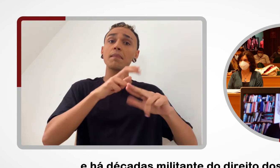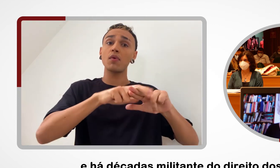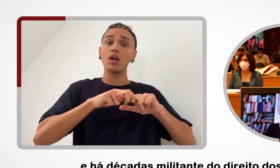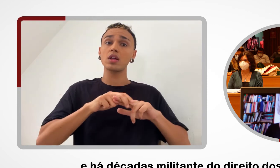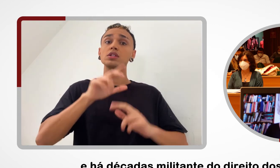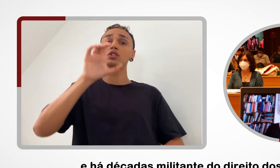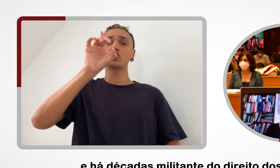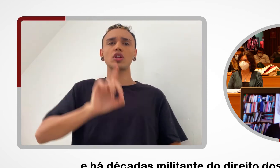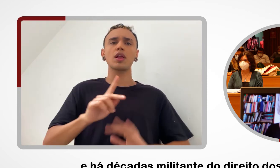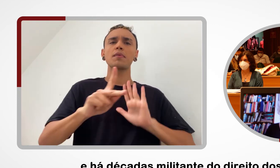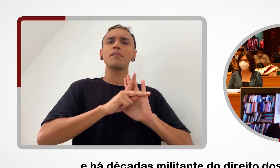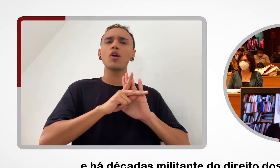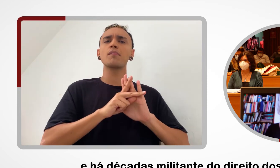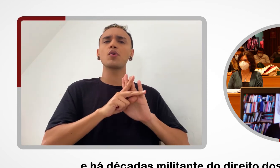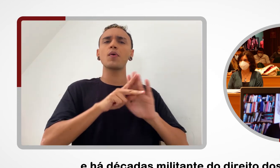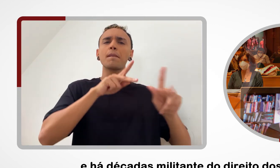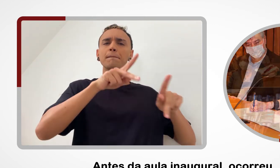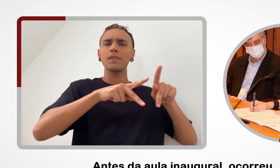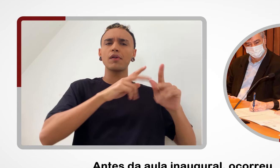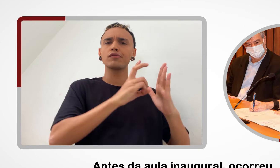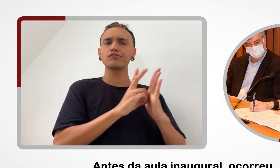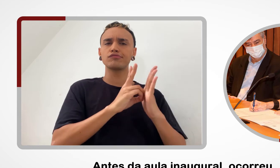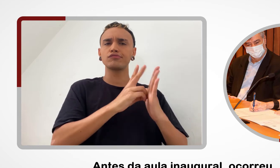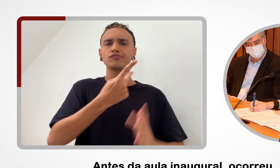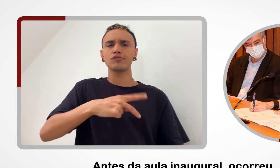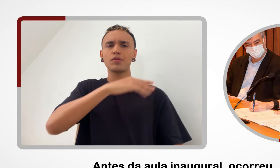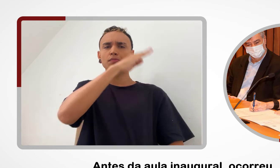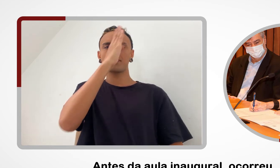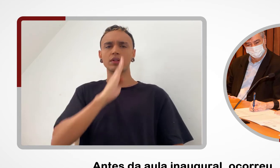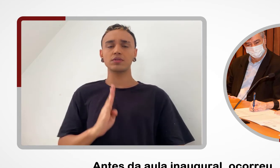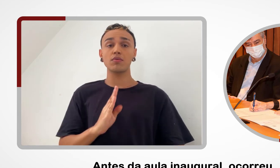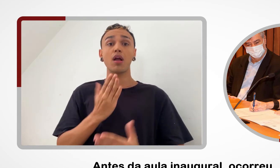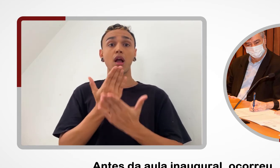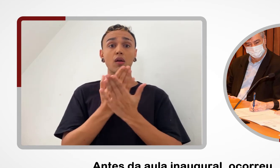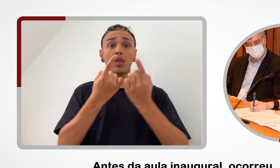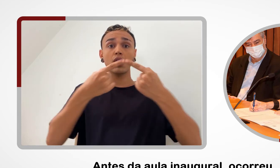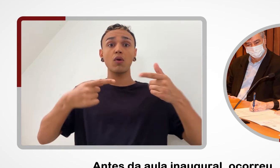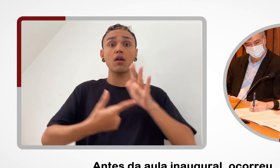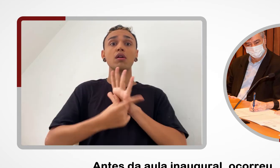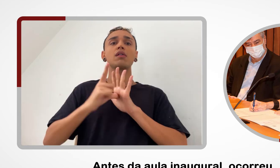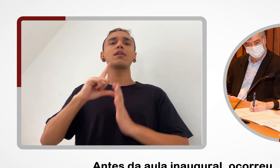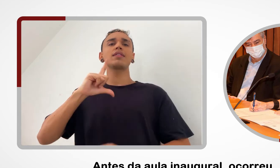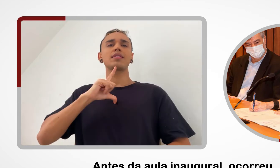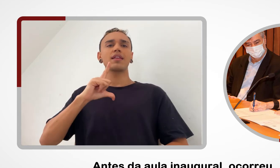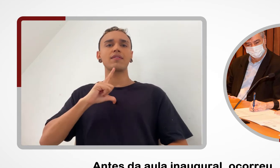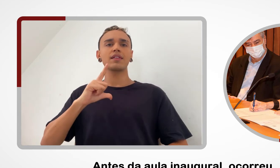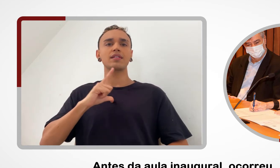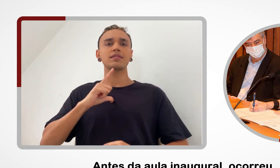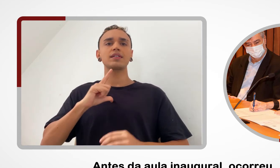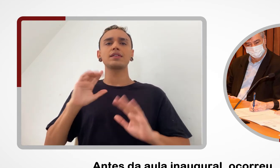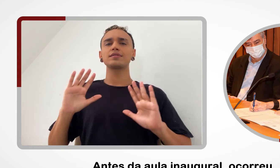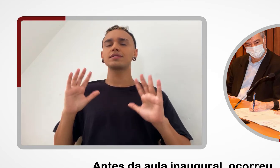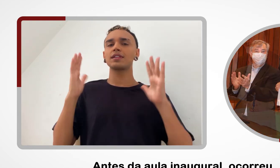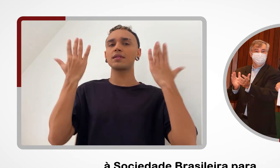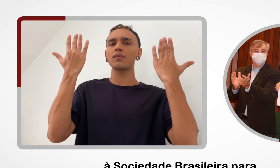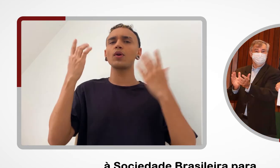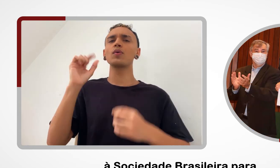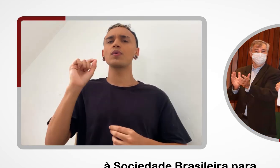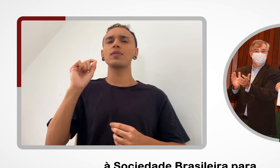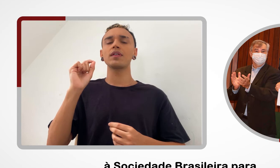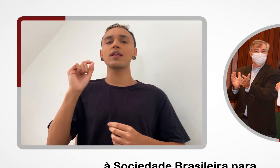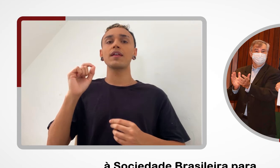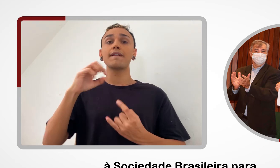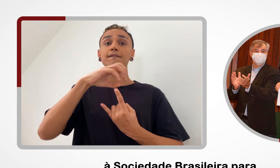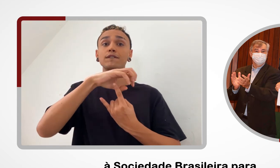indígenas do Brasil. Antes da aula inaugural, ocorreu a cerimônia de filiação da Fiocruz à